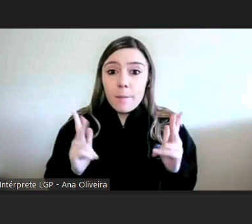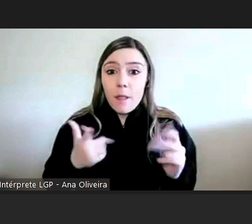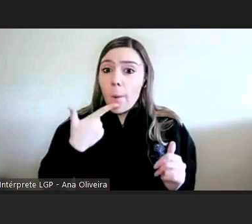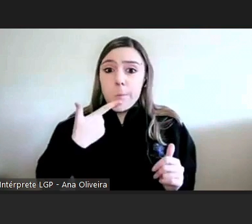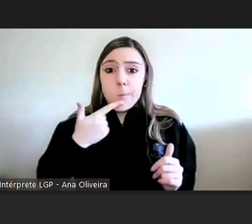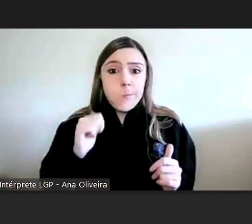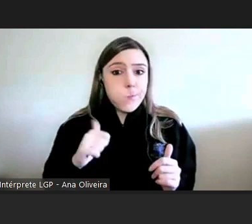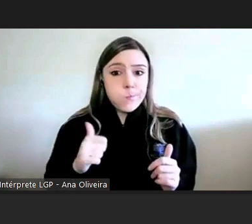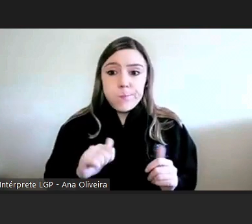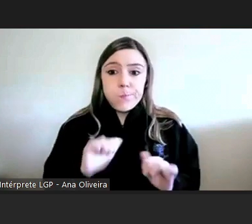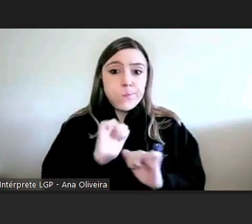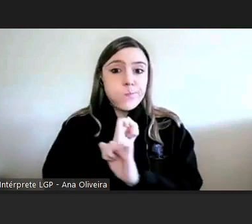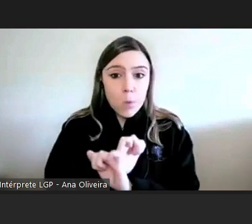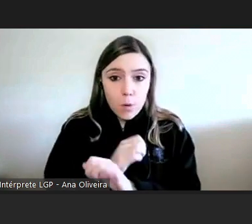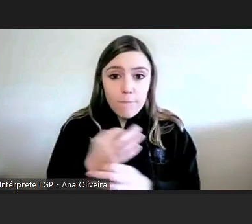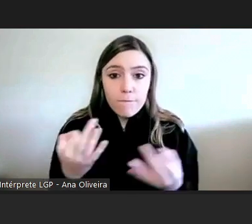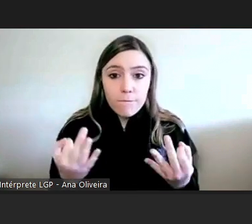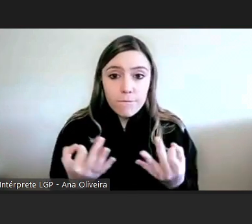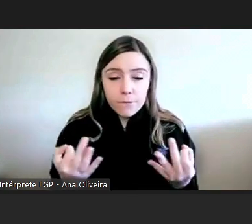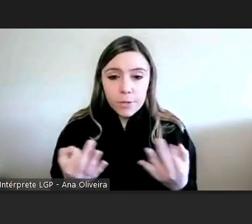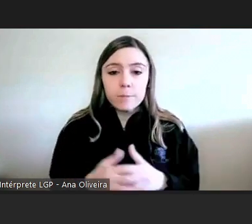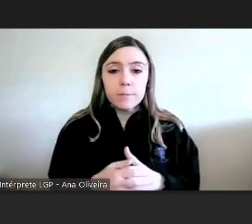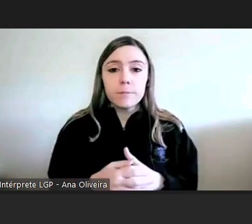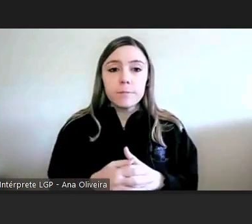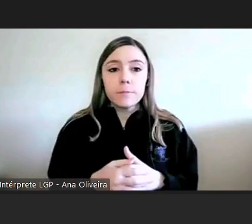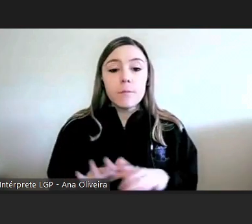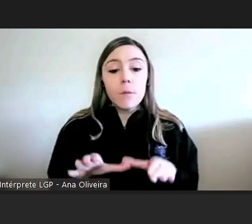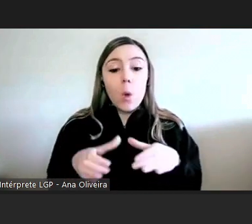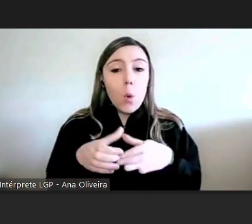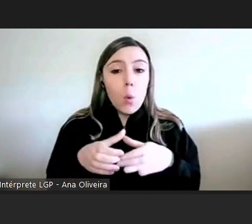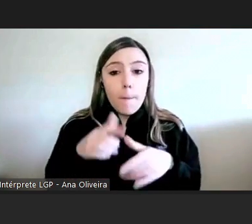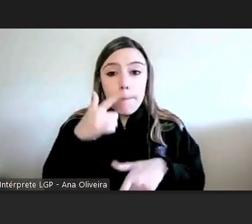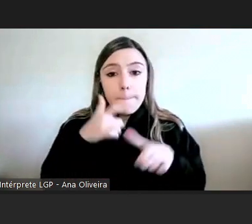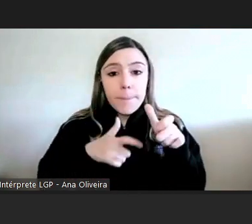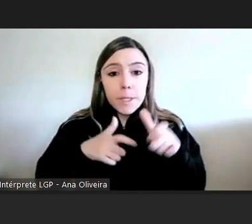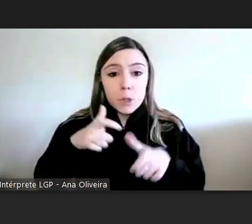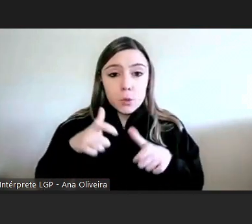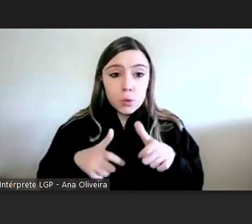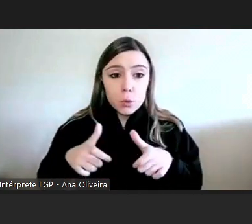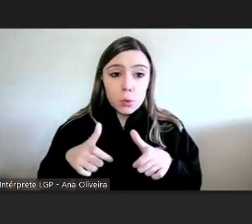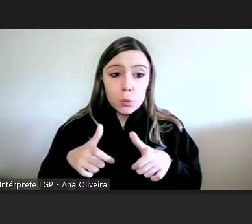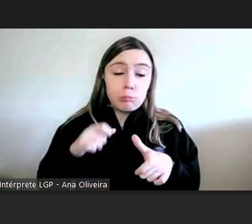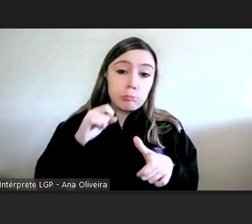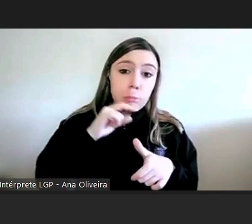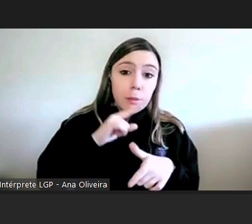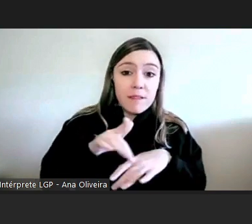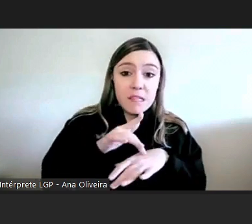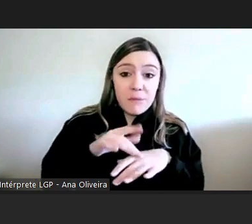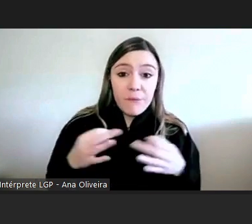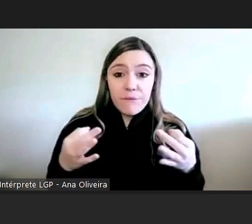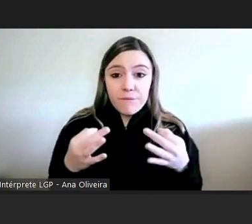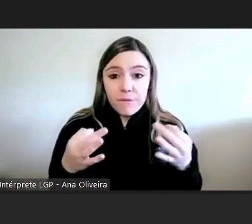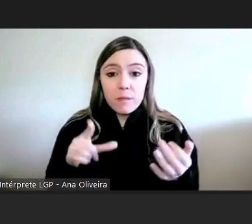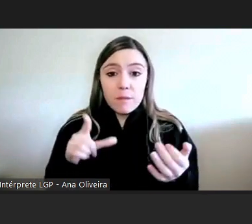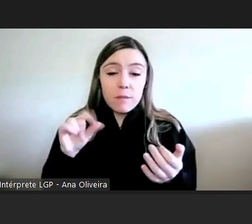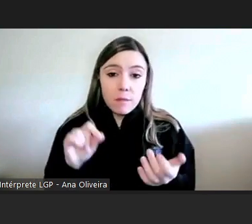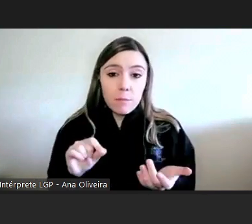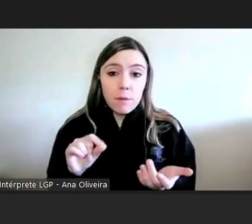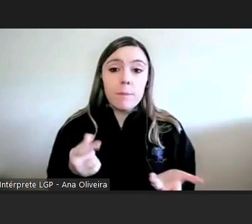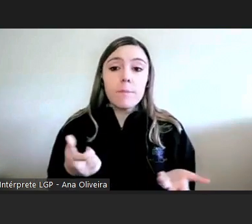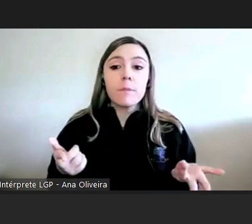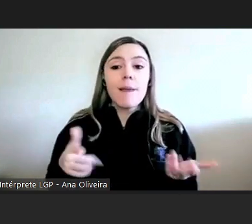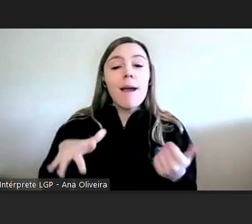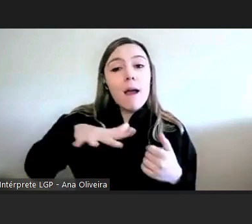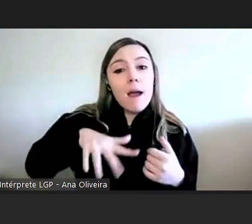de população especialmente carenciada e já foram áreas em que o Tribunal